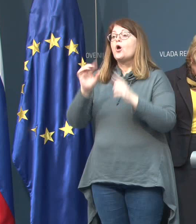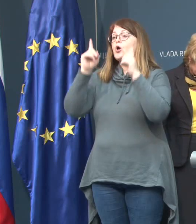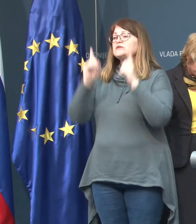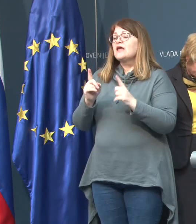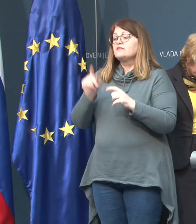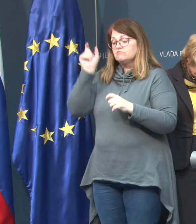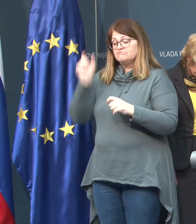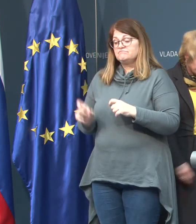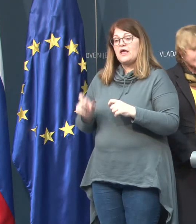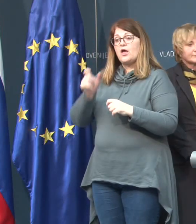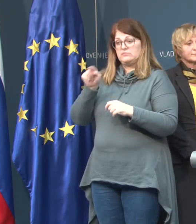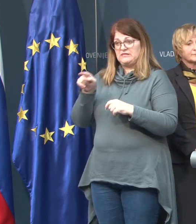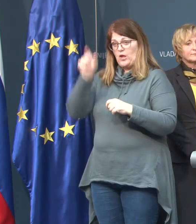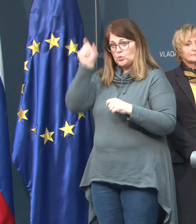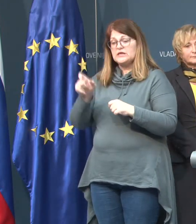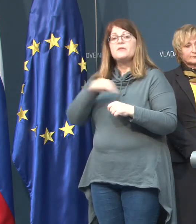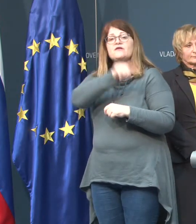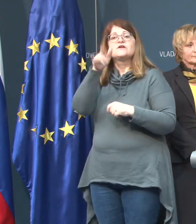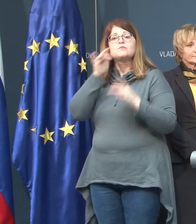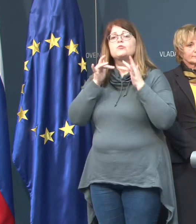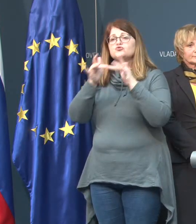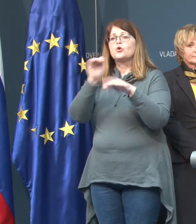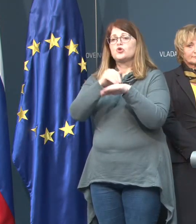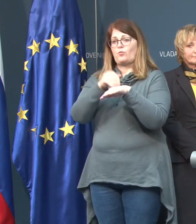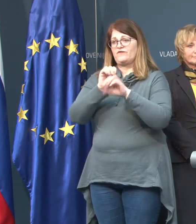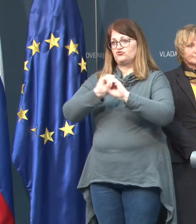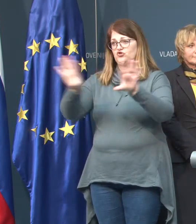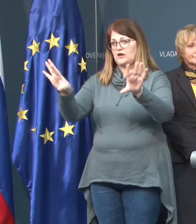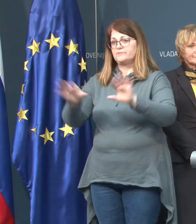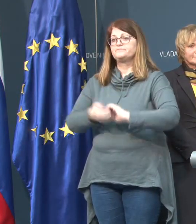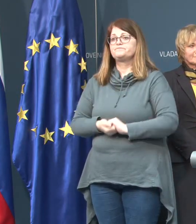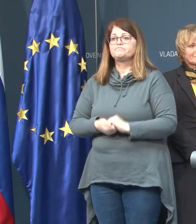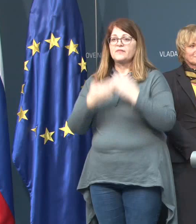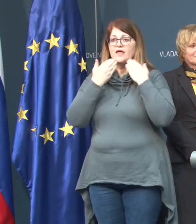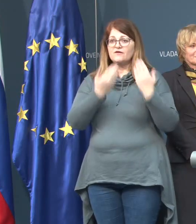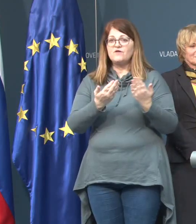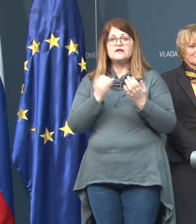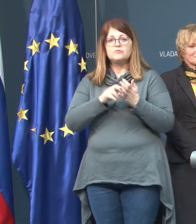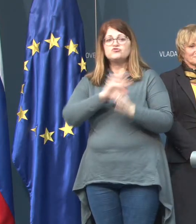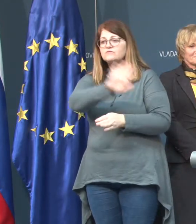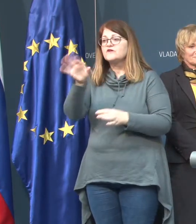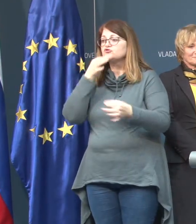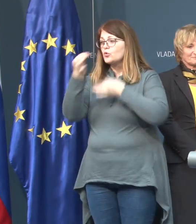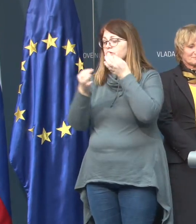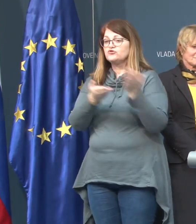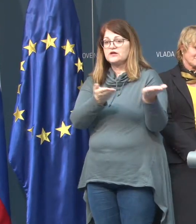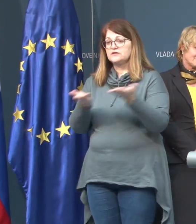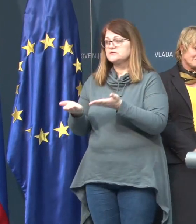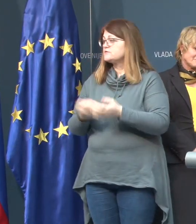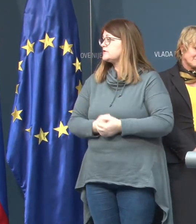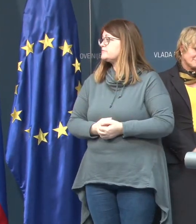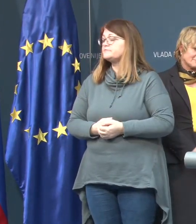okužene osebe vas bomo pa sproti obviščali. Hvala, zdaj pa vašo vprašanje, izvoljte.